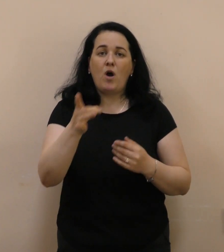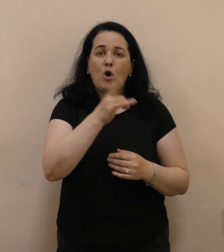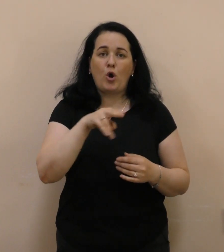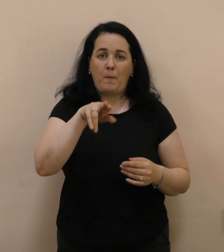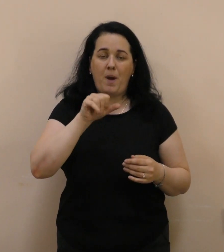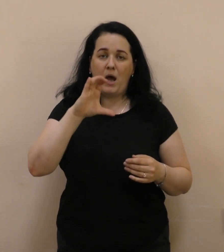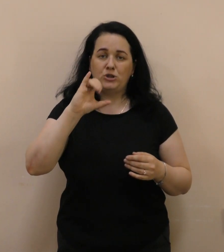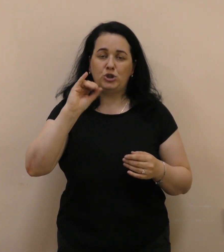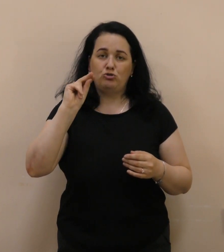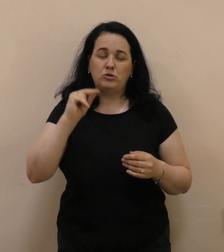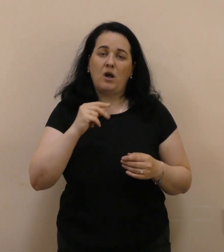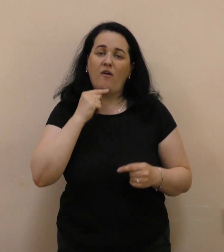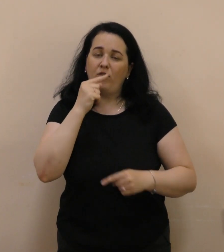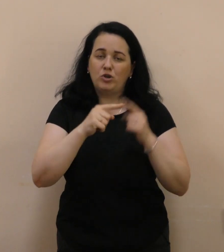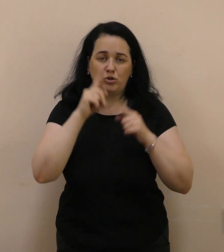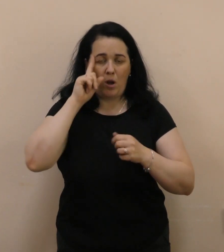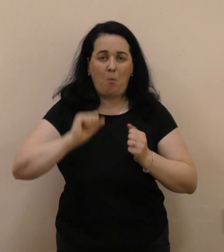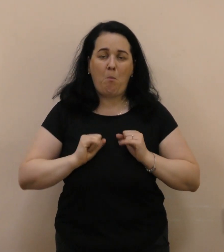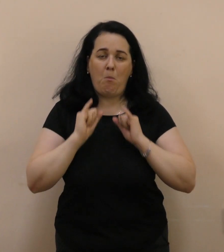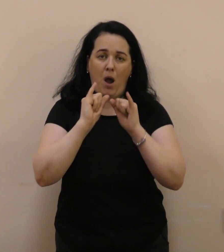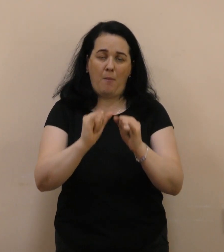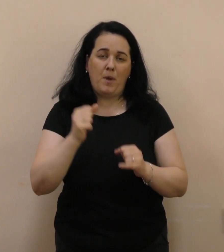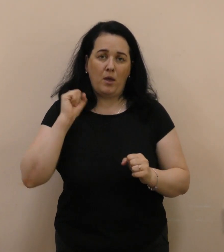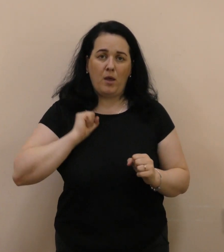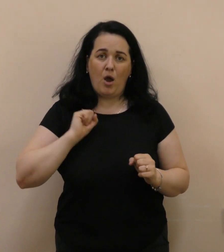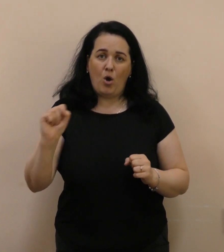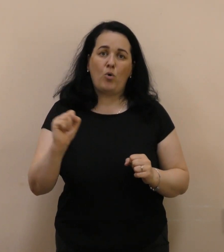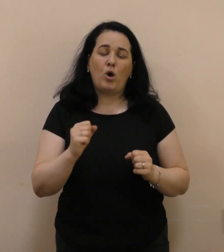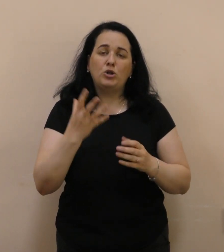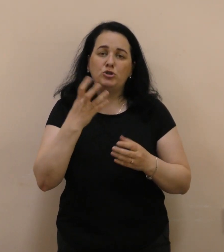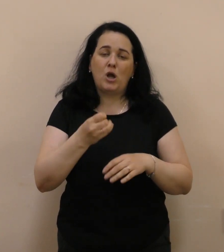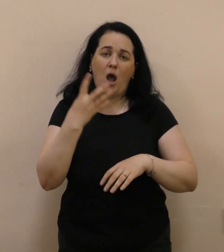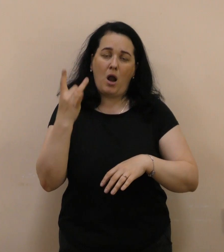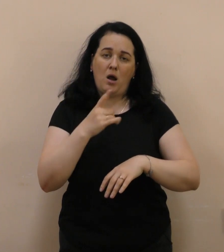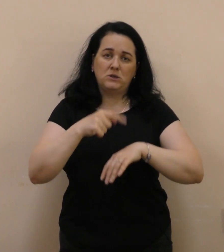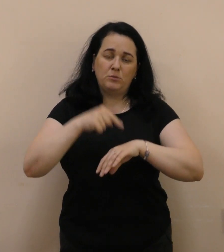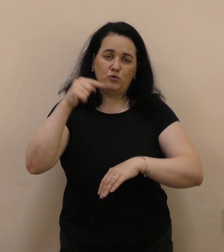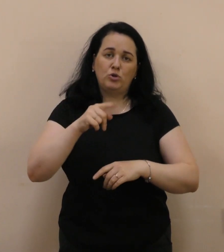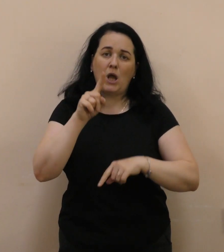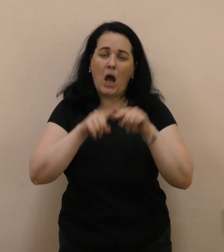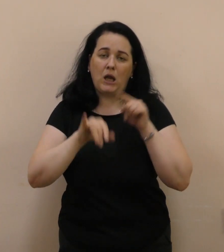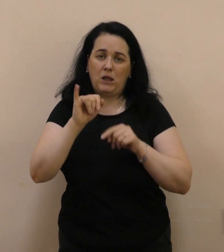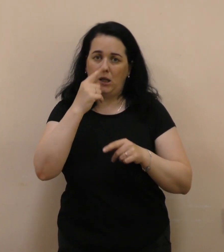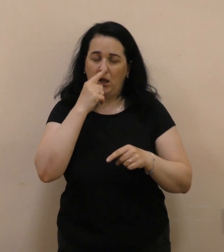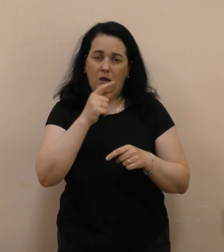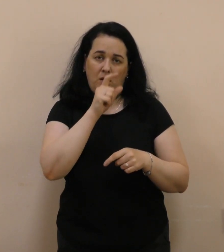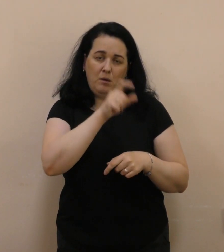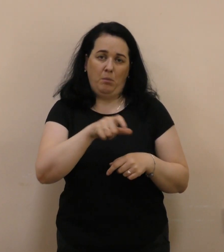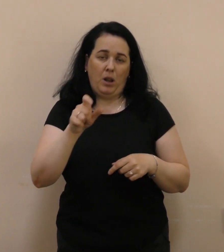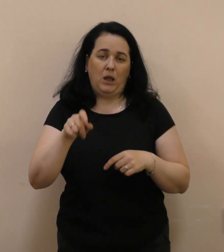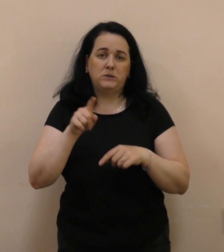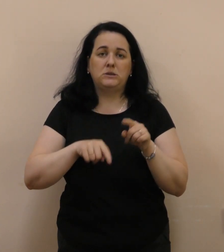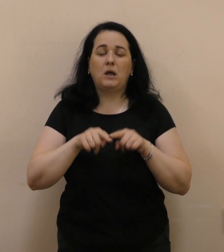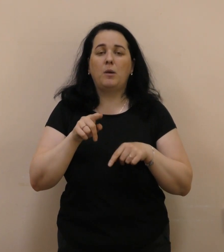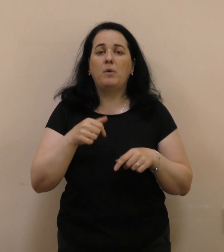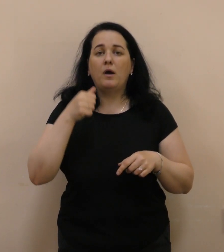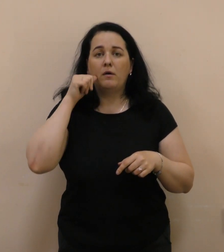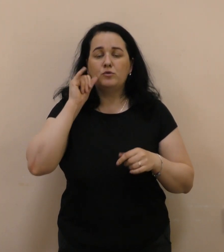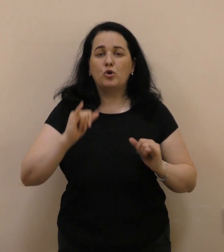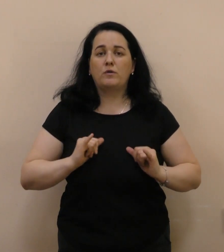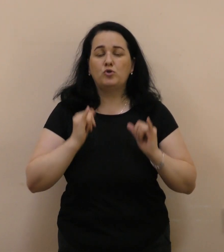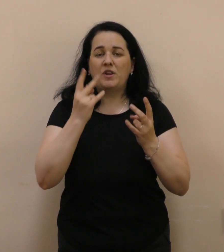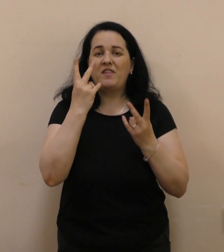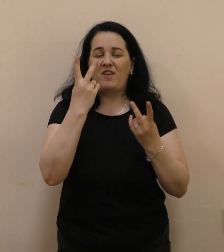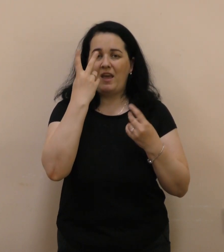Вічна пам'ять героям, щире співчуття рідним та близьким. Вчора Івано-Франківську вшанували дві